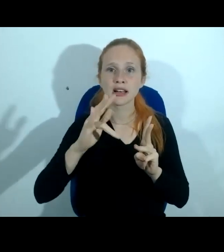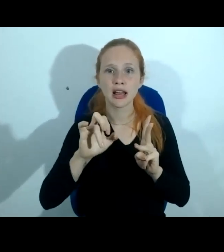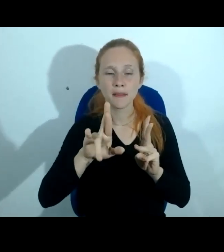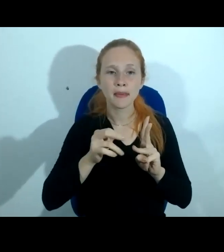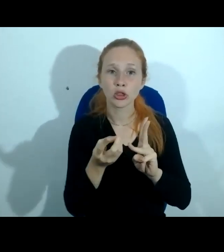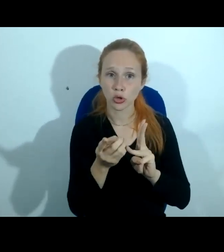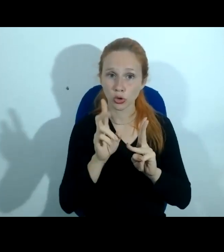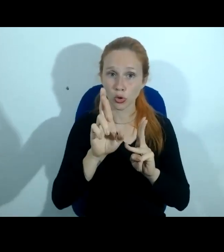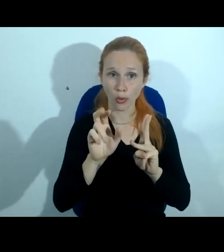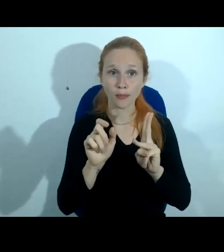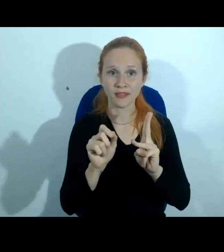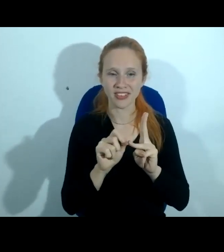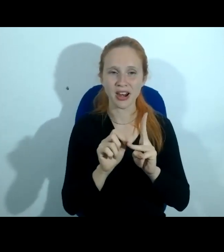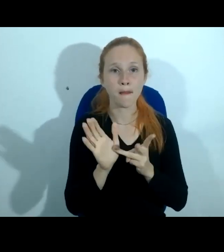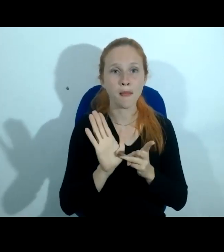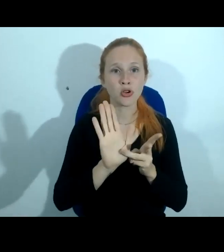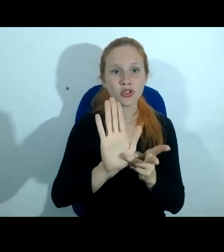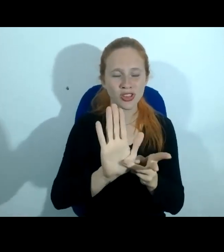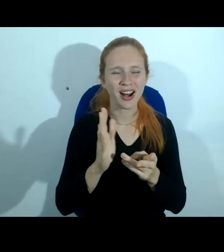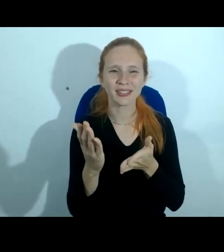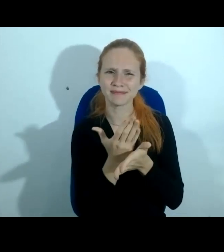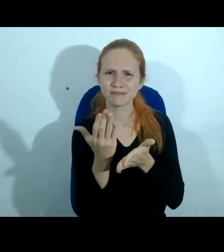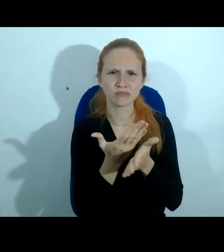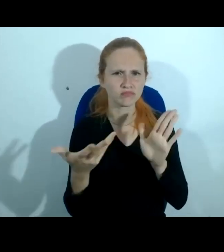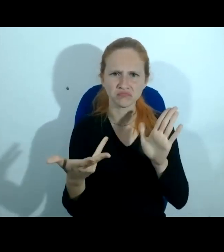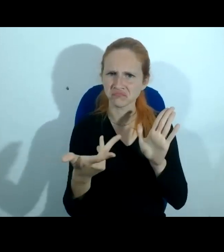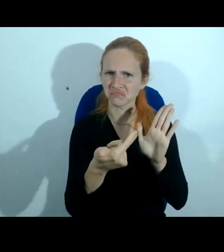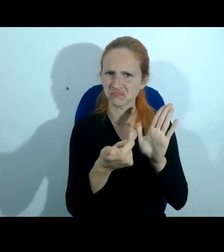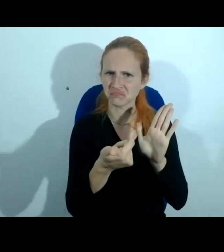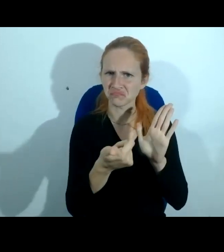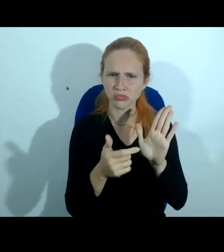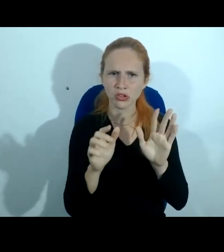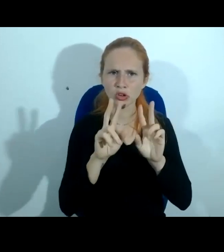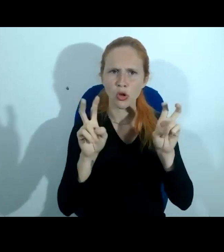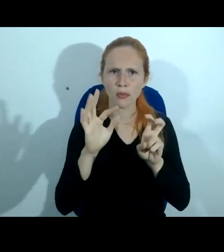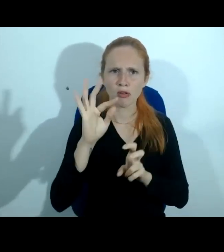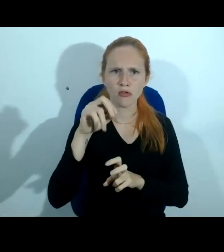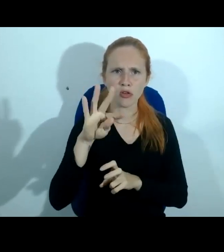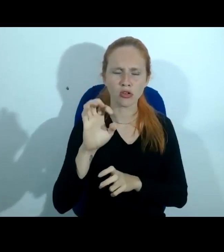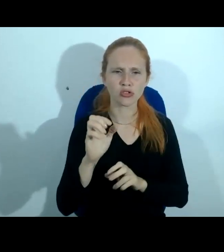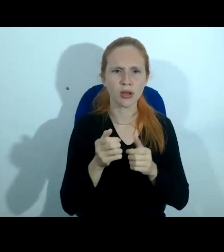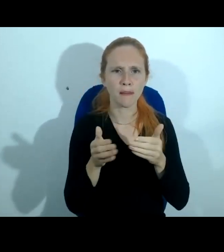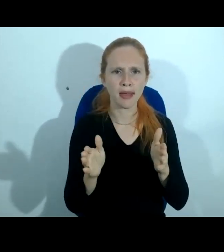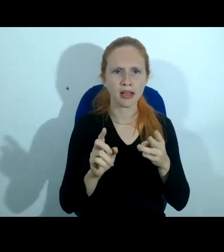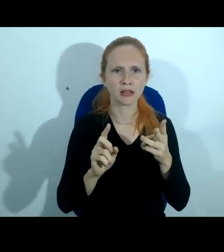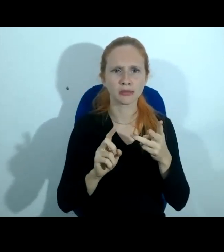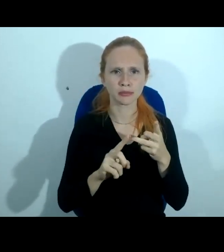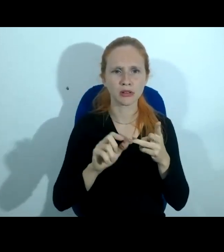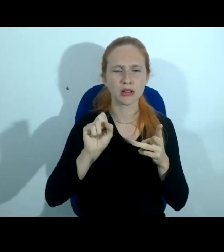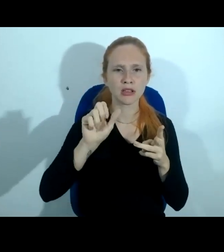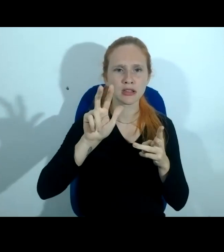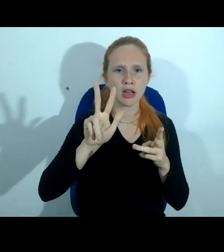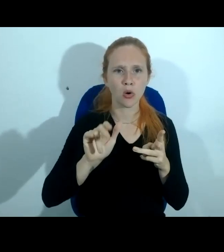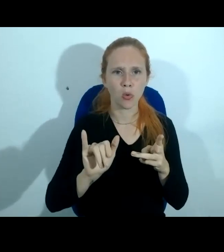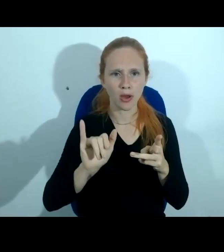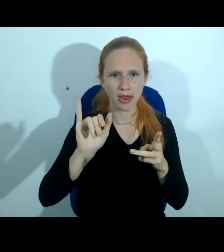Guilherme, que está fazendo, mostrando aí a sua obra interessantíssima sobre fonte aberta, doutor Sauê, doutor Guilherme Capanema,